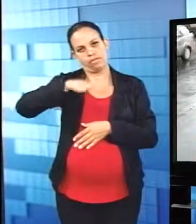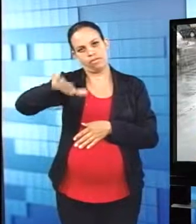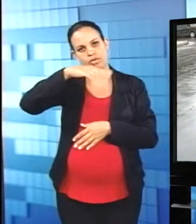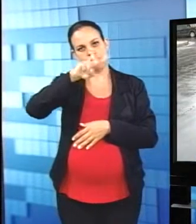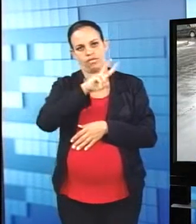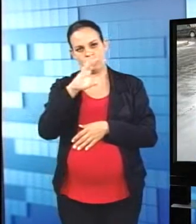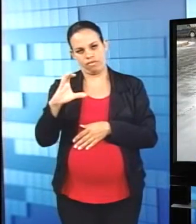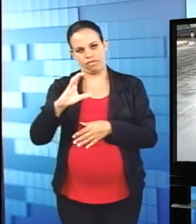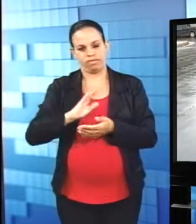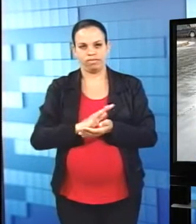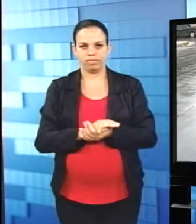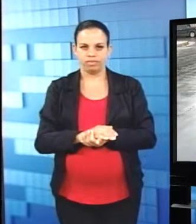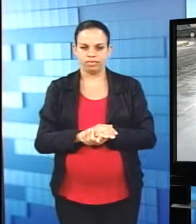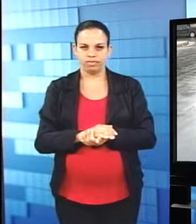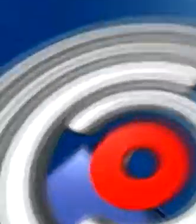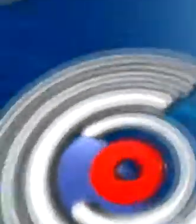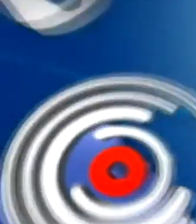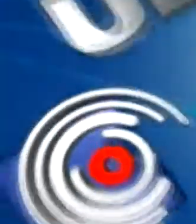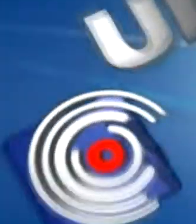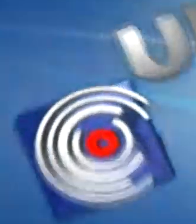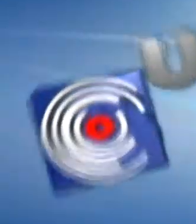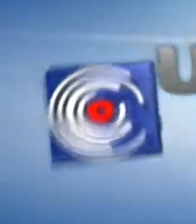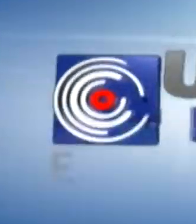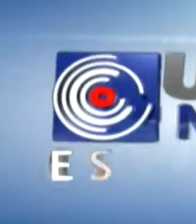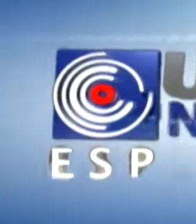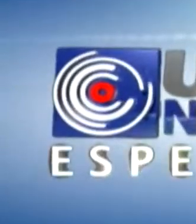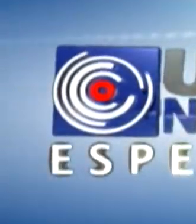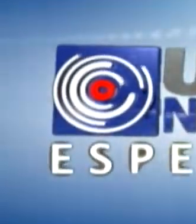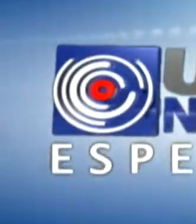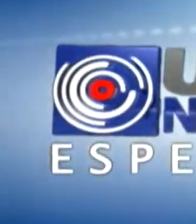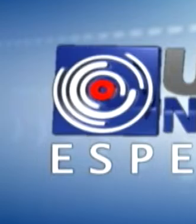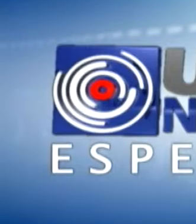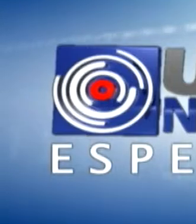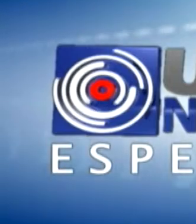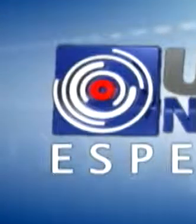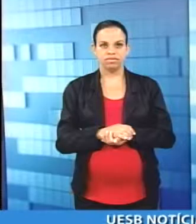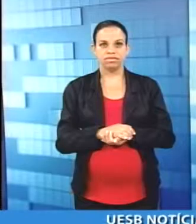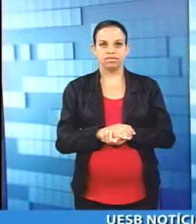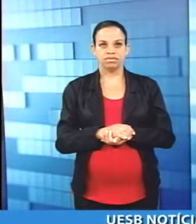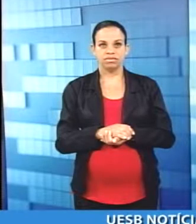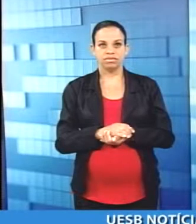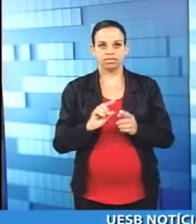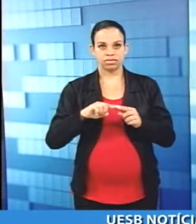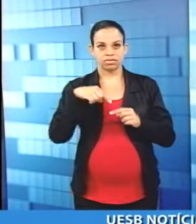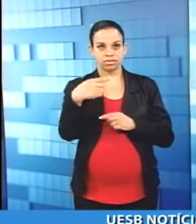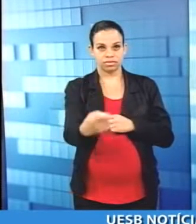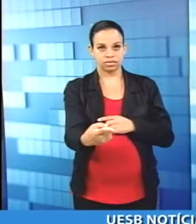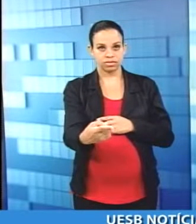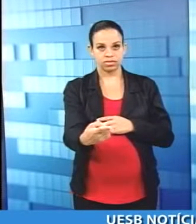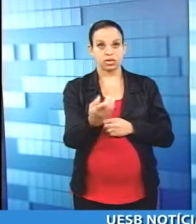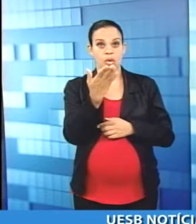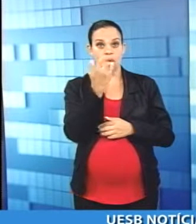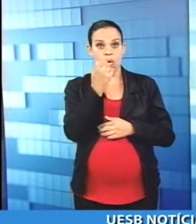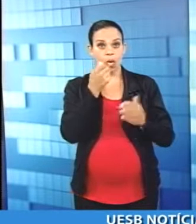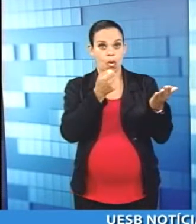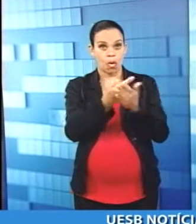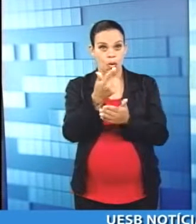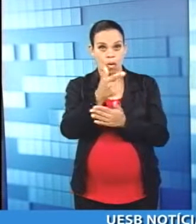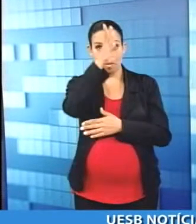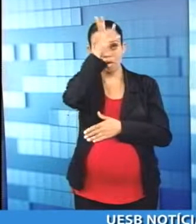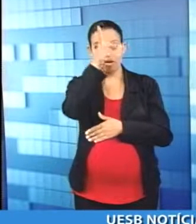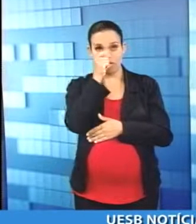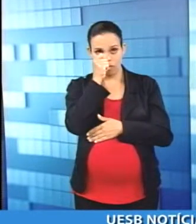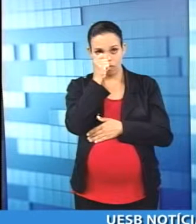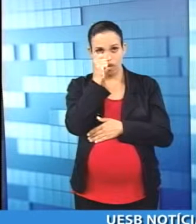Não seja jogada nas vias, no asfalto, no calçamento. Ainda que não tenha ainda o calçamento, nem o asfalto, essa água servida vai